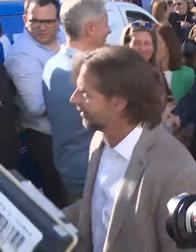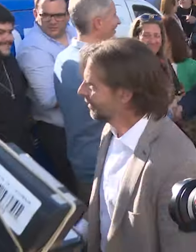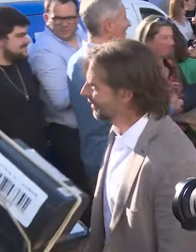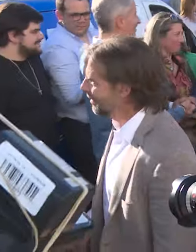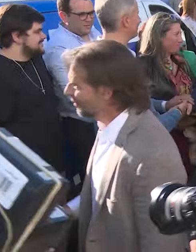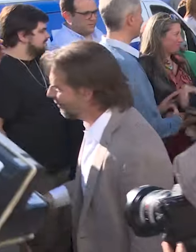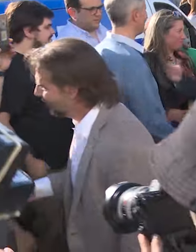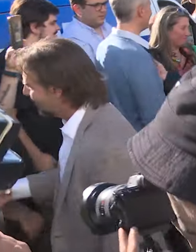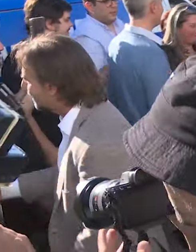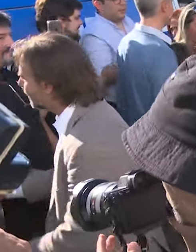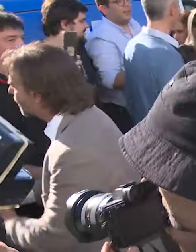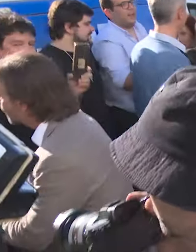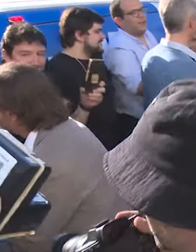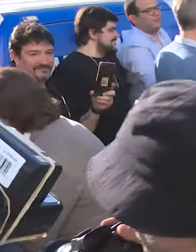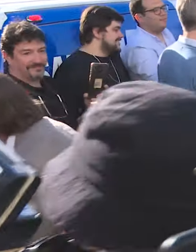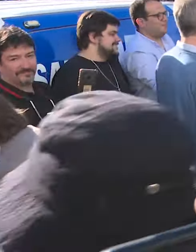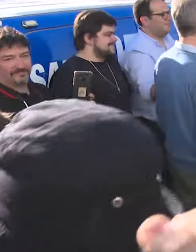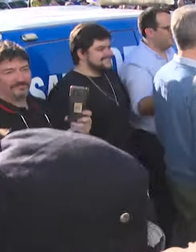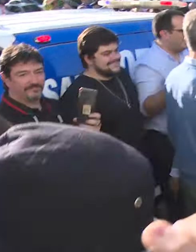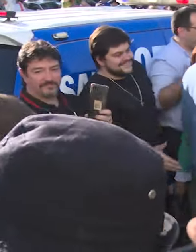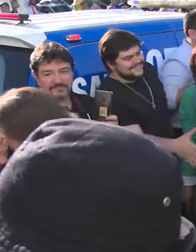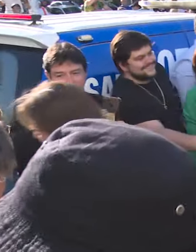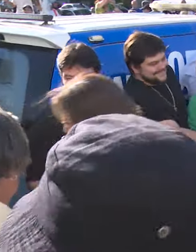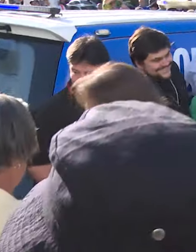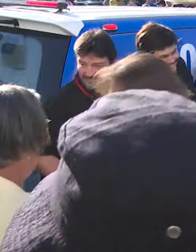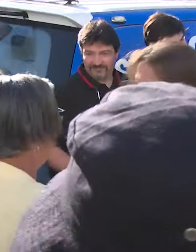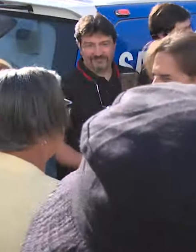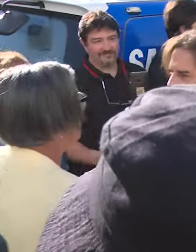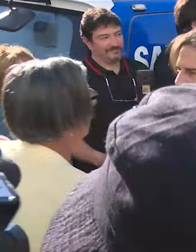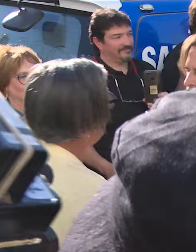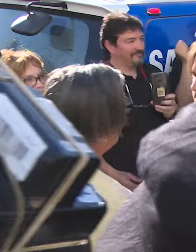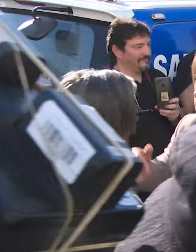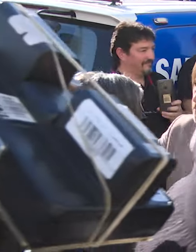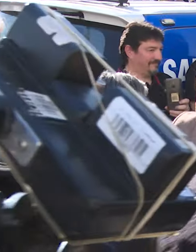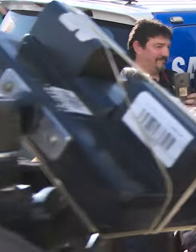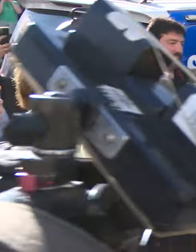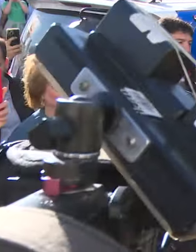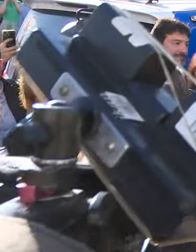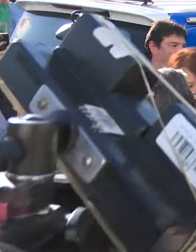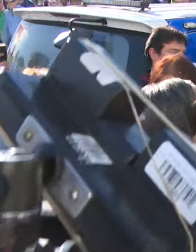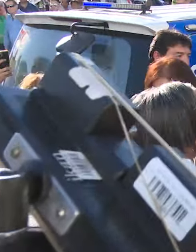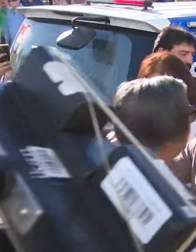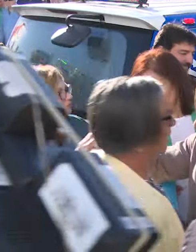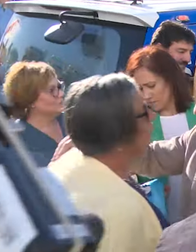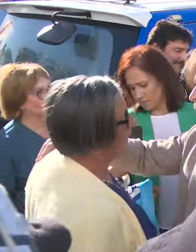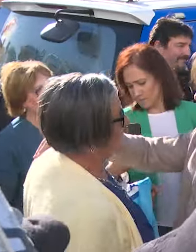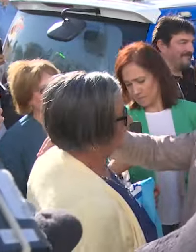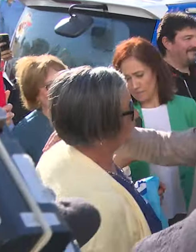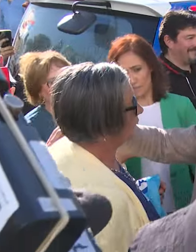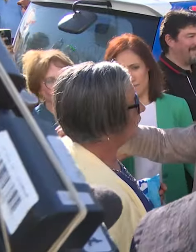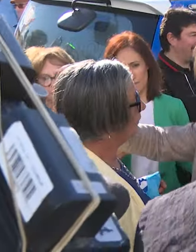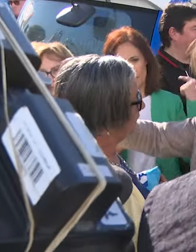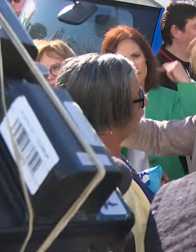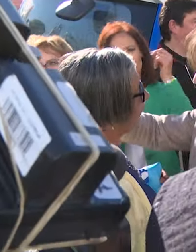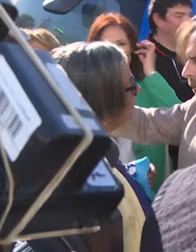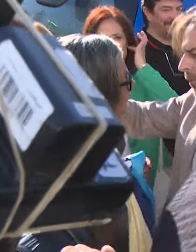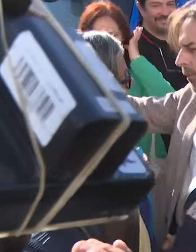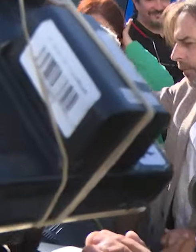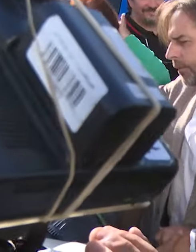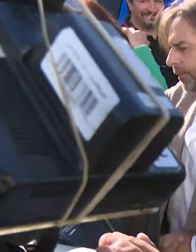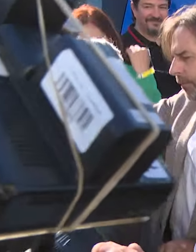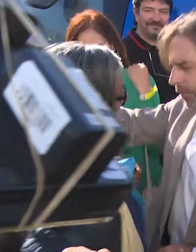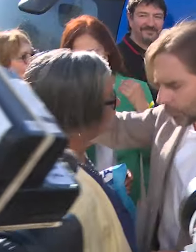y este ha sido un gobierno con un fuerte componente social lo que pasa es que no hacemos